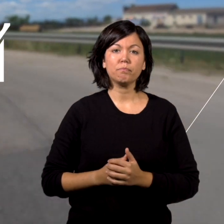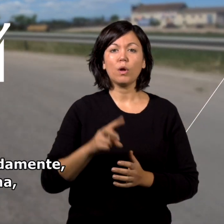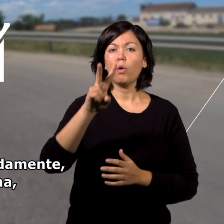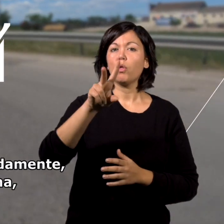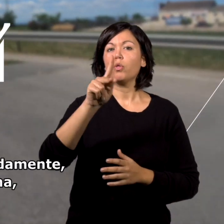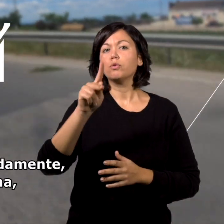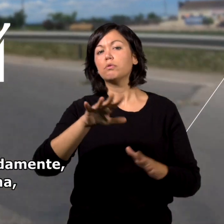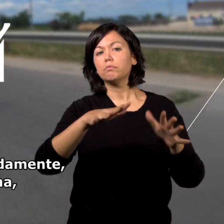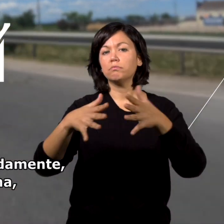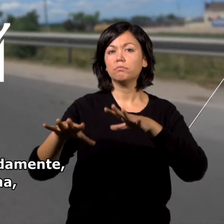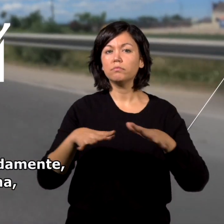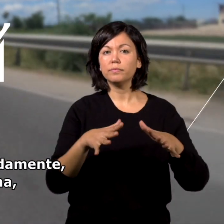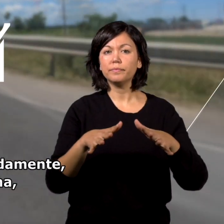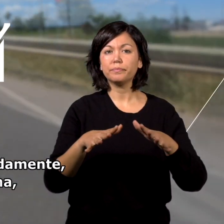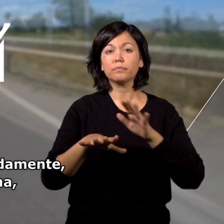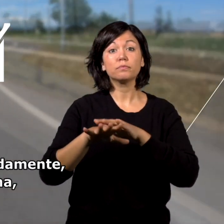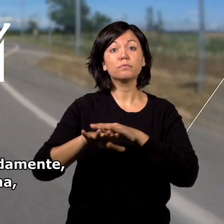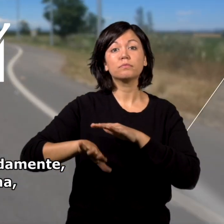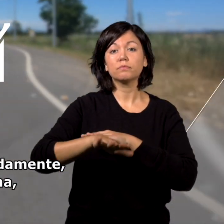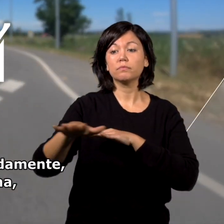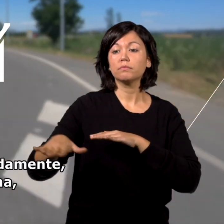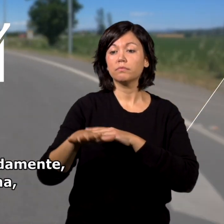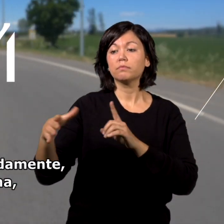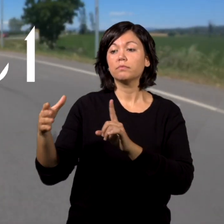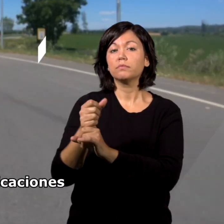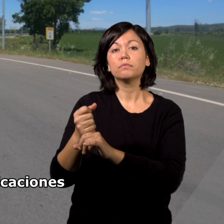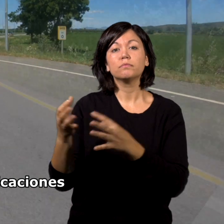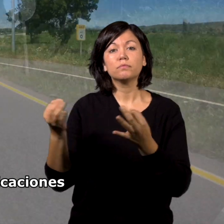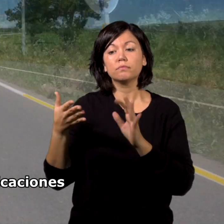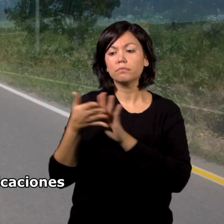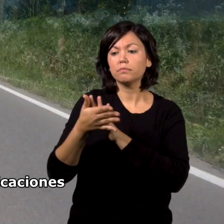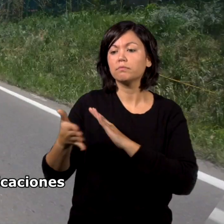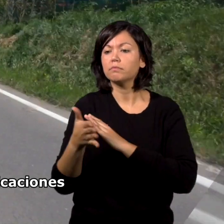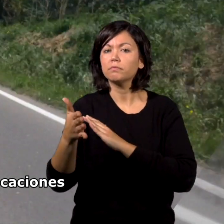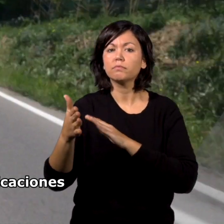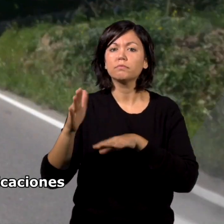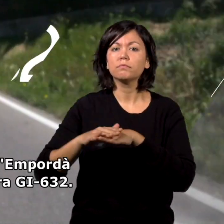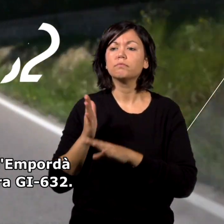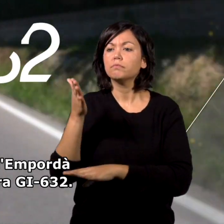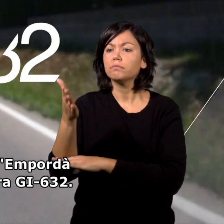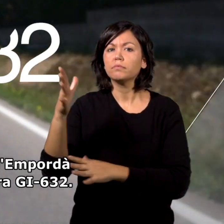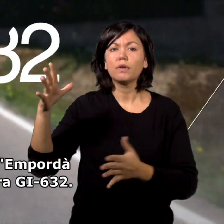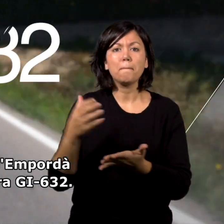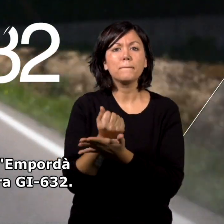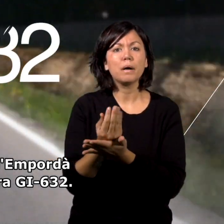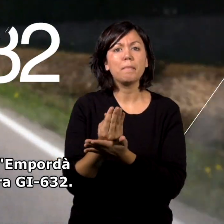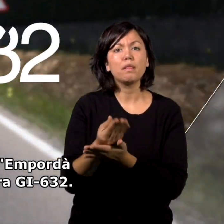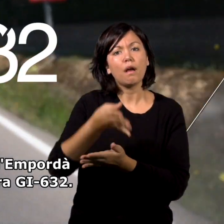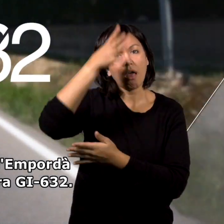A unos dos kilómetros aproximadamente, a nuestra derecha, encontraremos las indicaciones para llegar a Belcaire de Empurdá y la